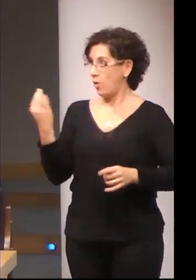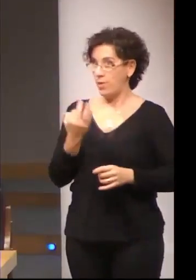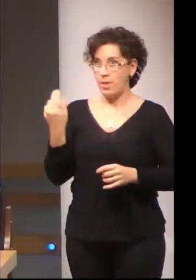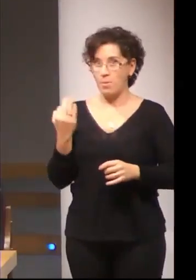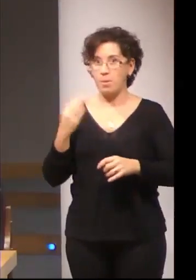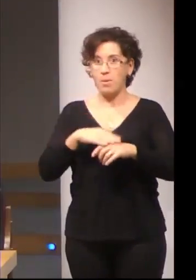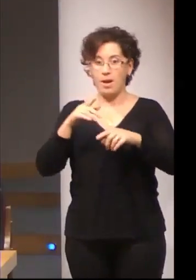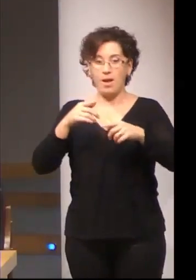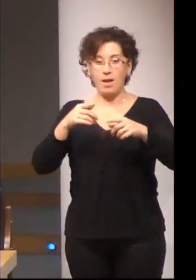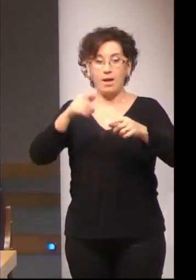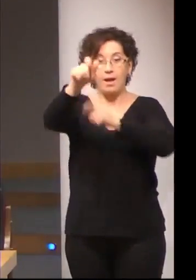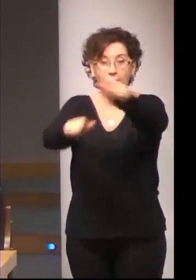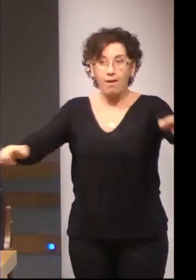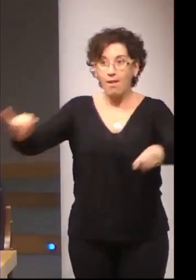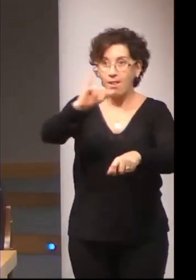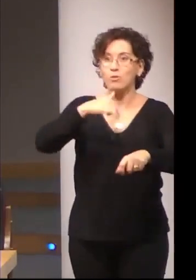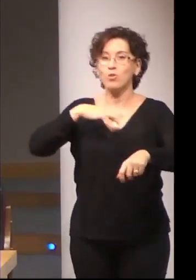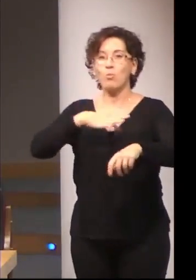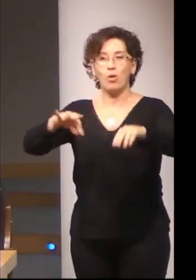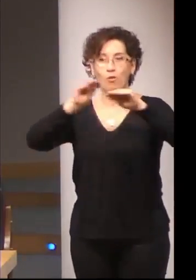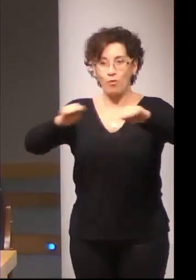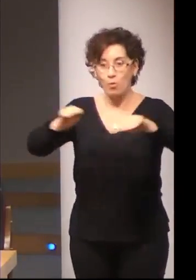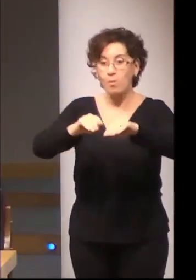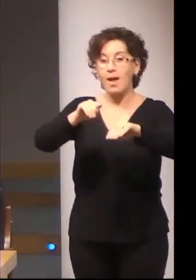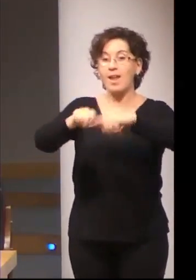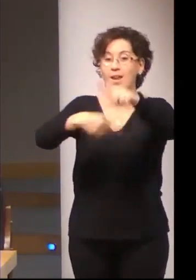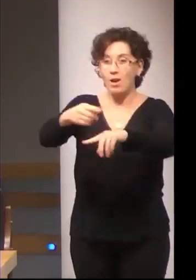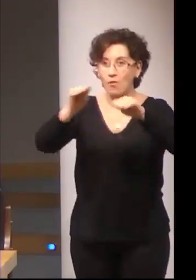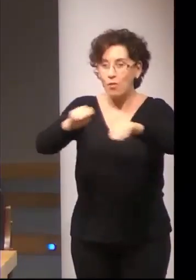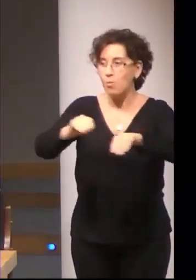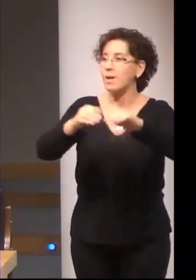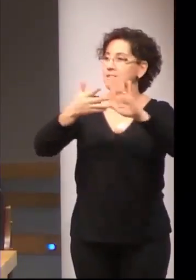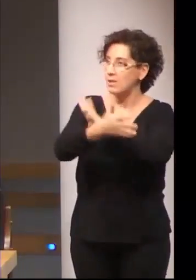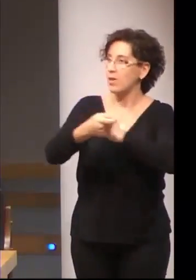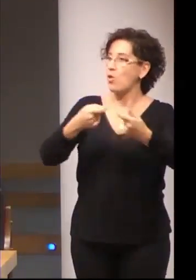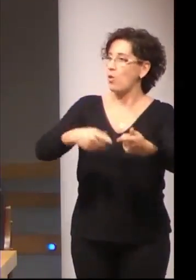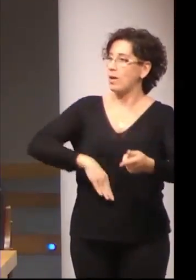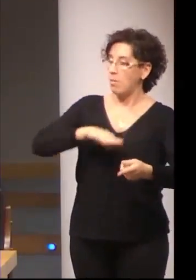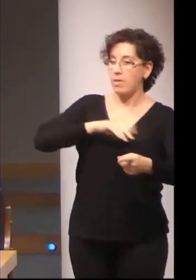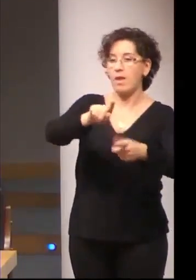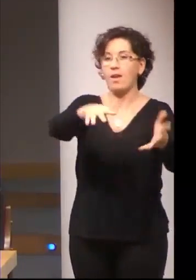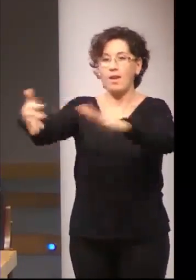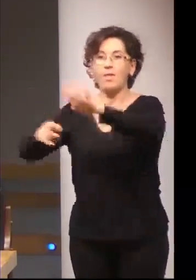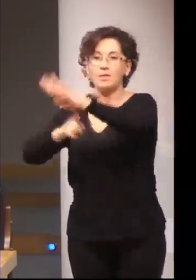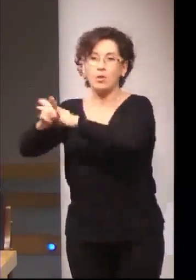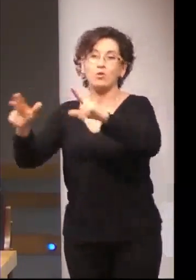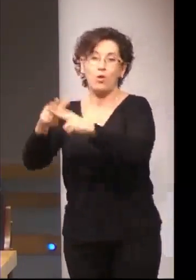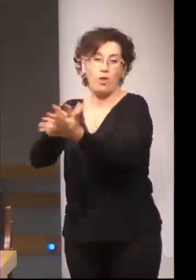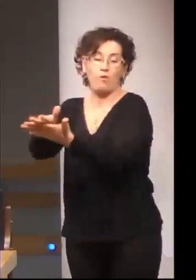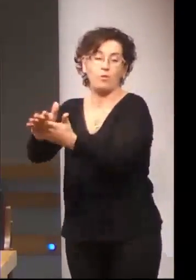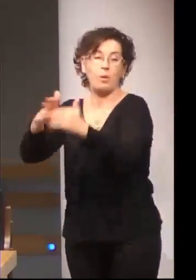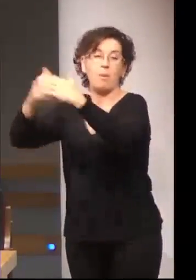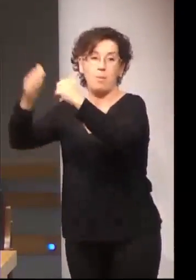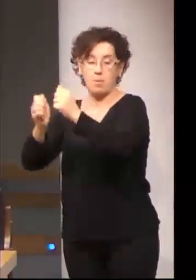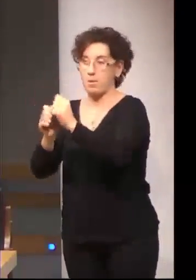formación y a esa capacidad de desarrollo de los estudiantes. En ese